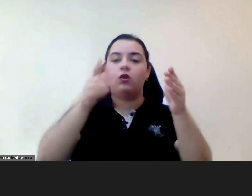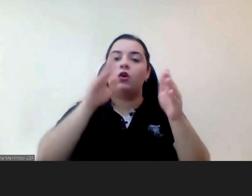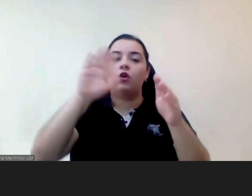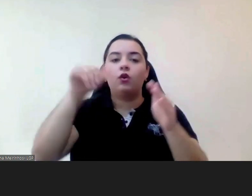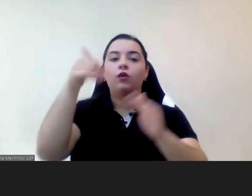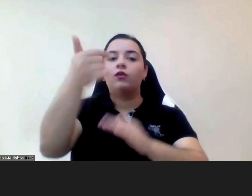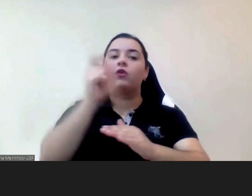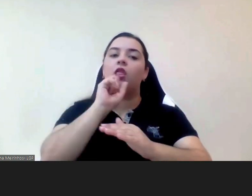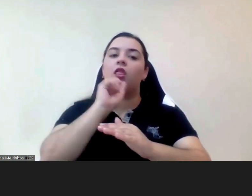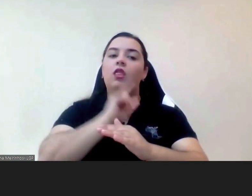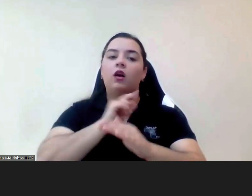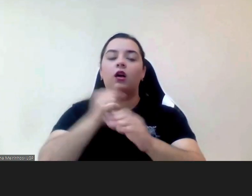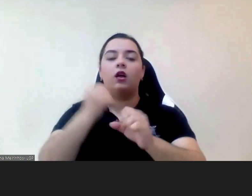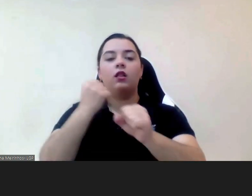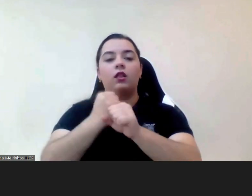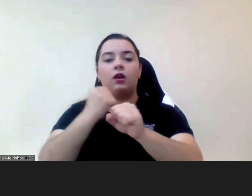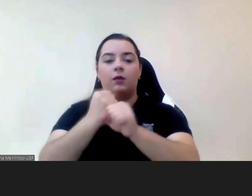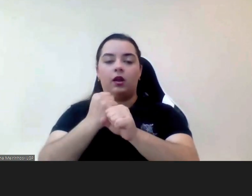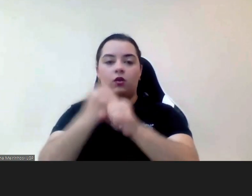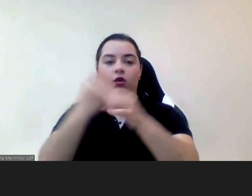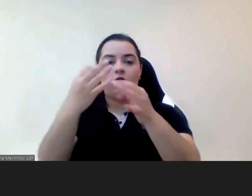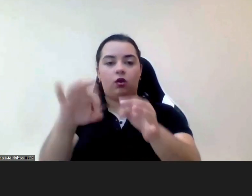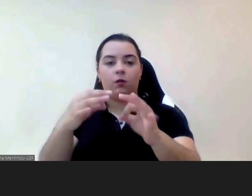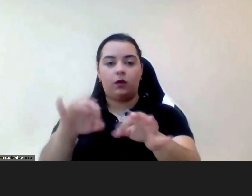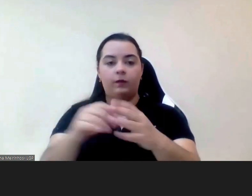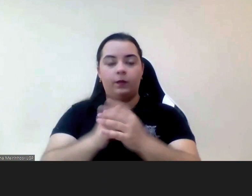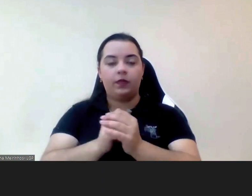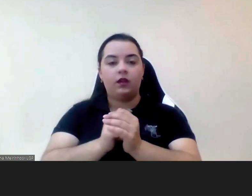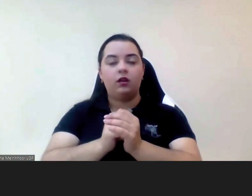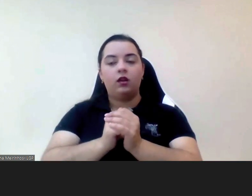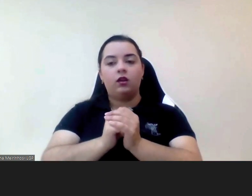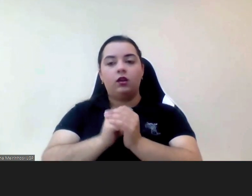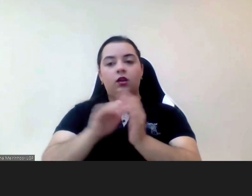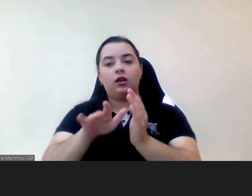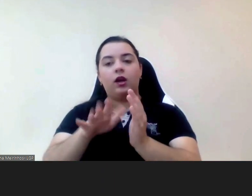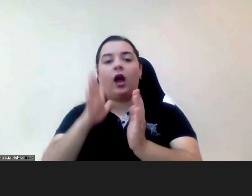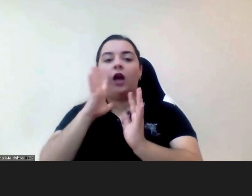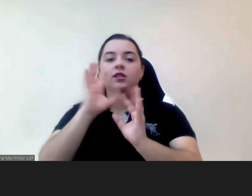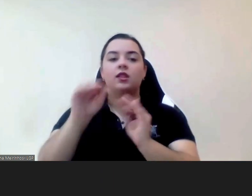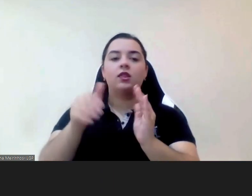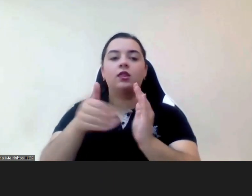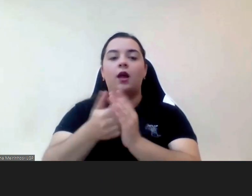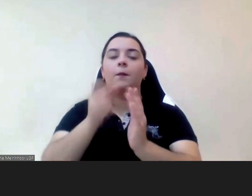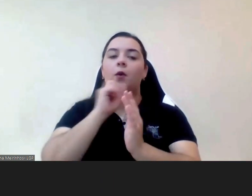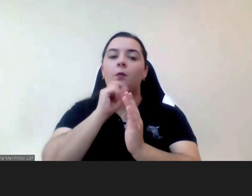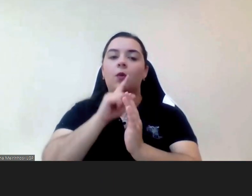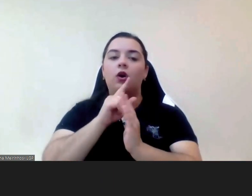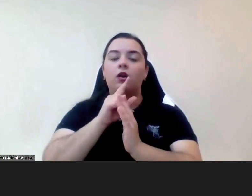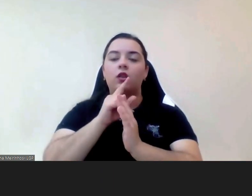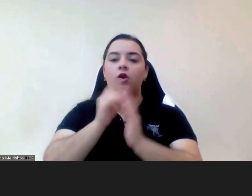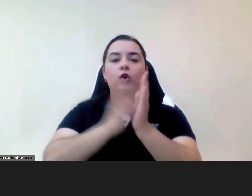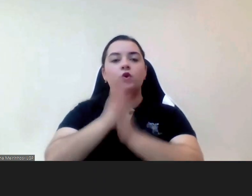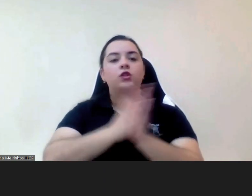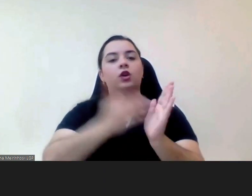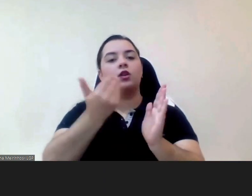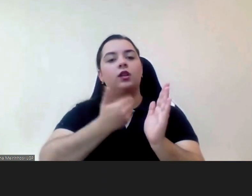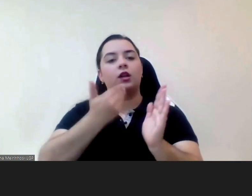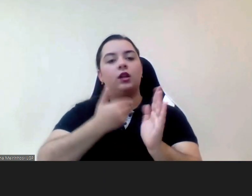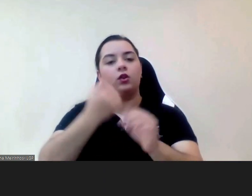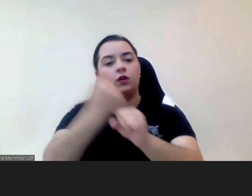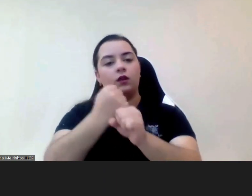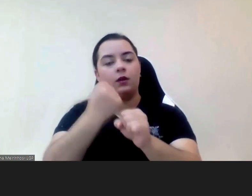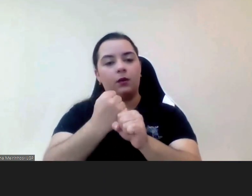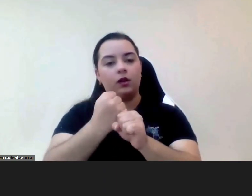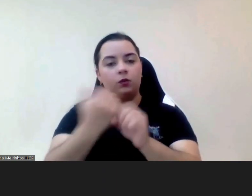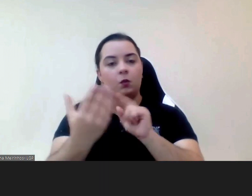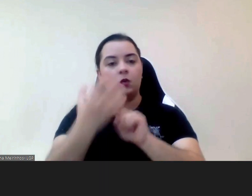alcançar assim o seu direito a um trabalho e um emprego ao longo da intervenção com este nosso público pessoas com doença